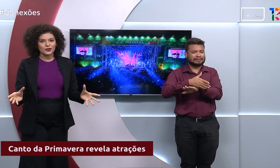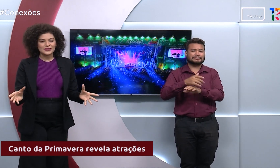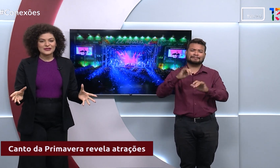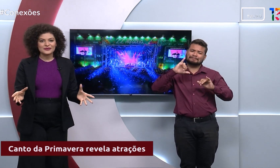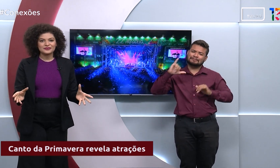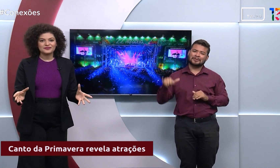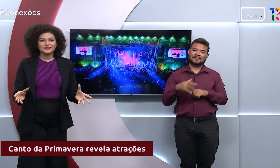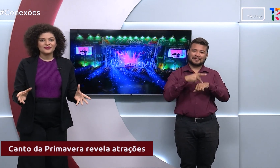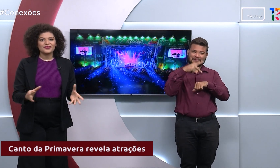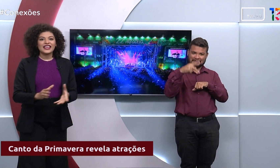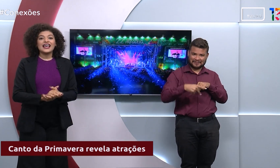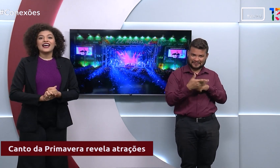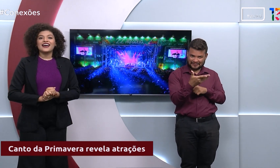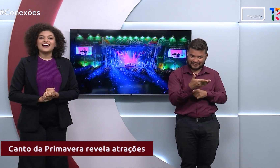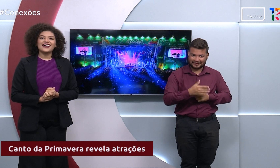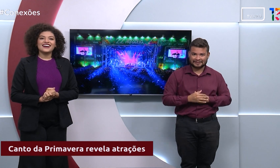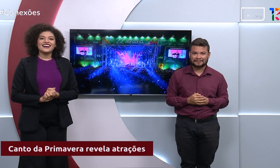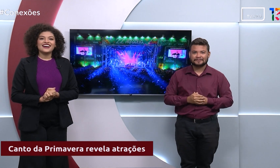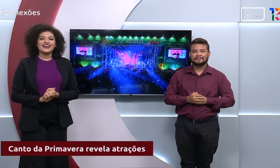Pirenópolis.